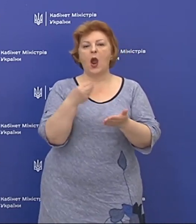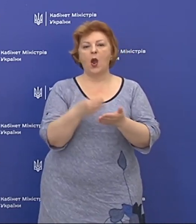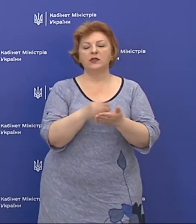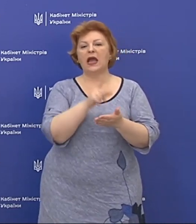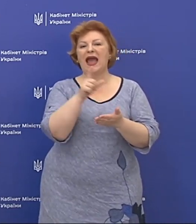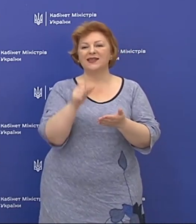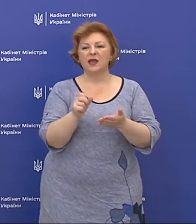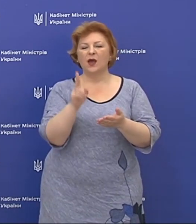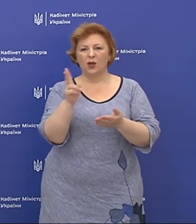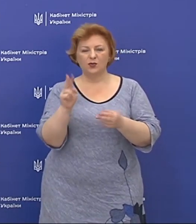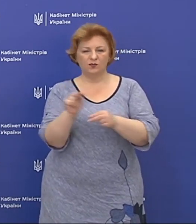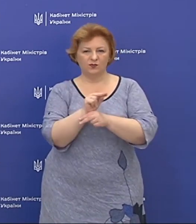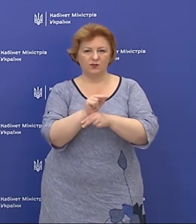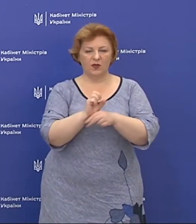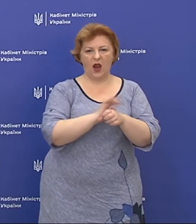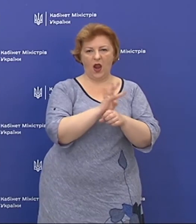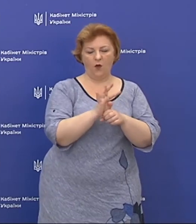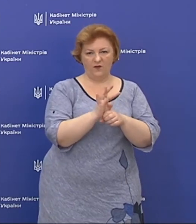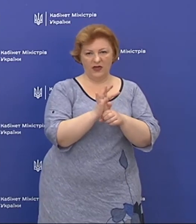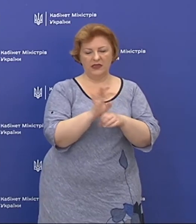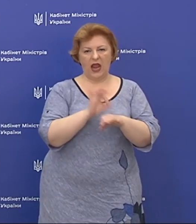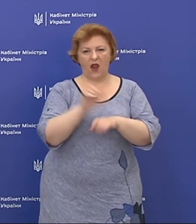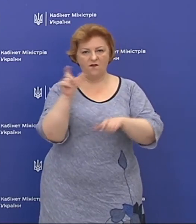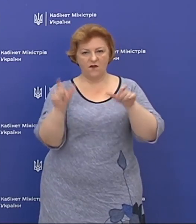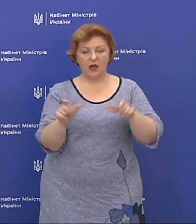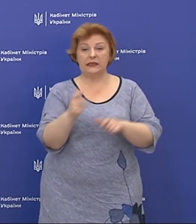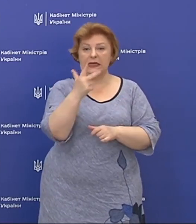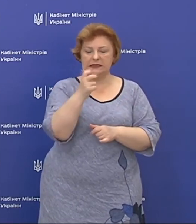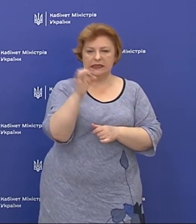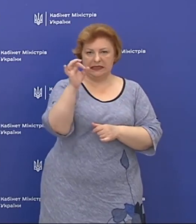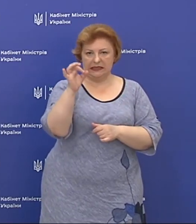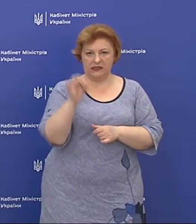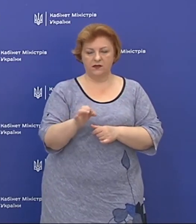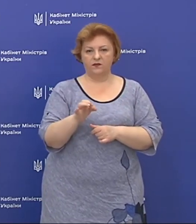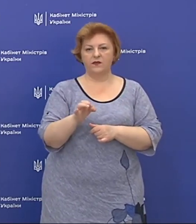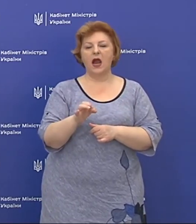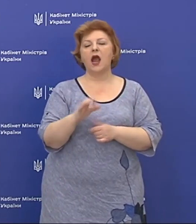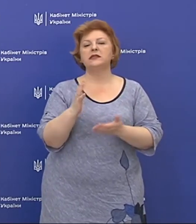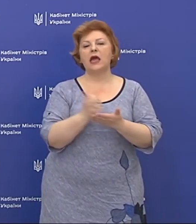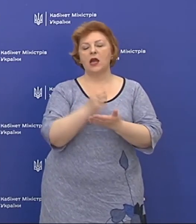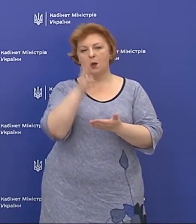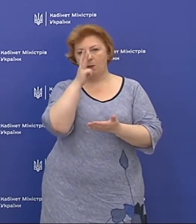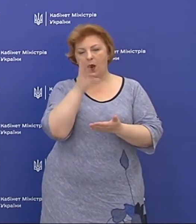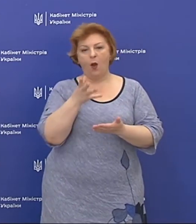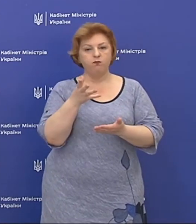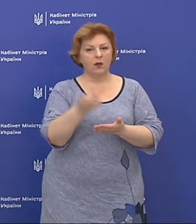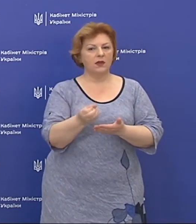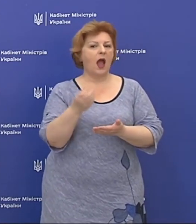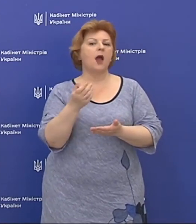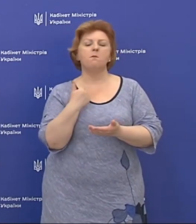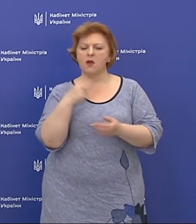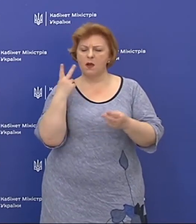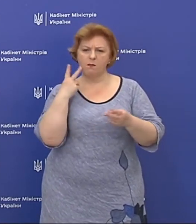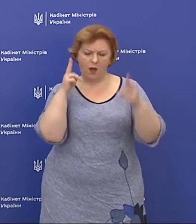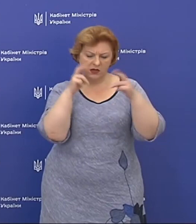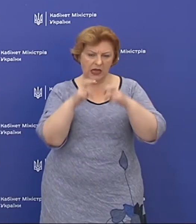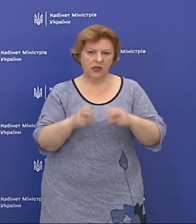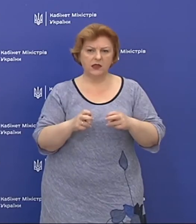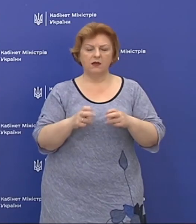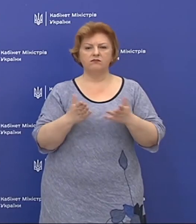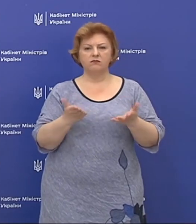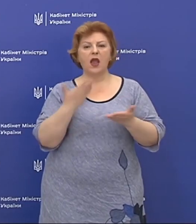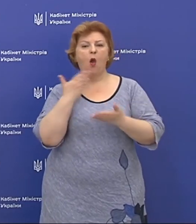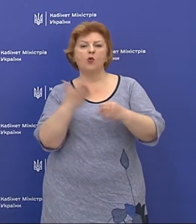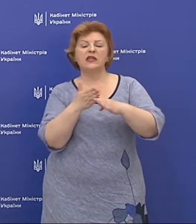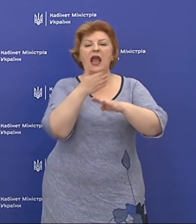ковідних хворих, і це 300% тої заробітної плати. Більш того, ми постійно аналізуємо, і в останній мій